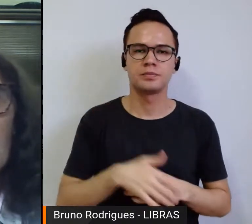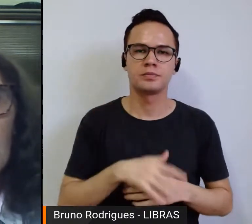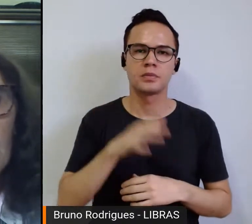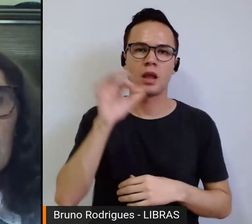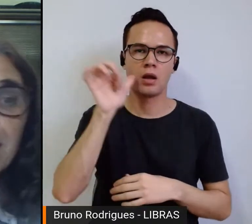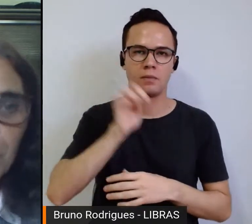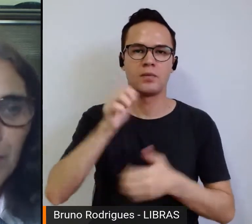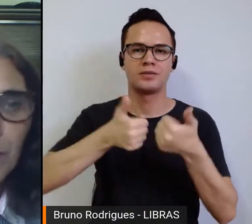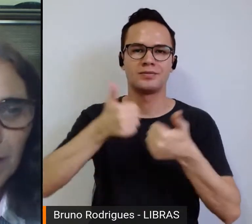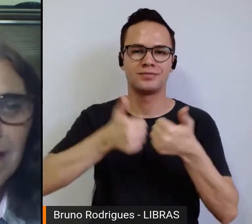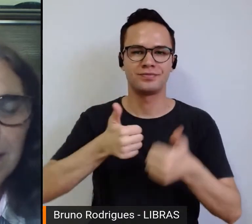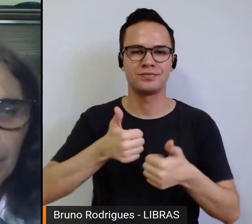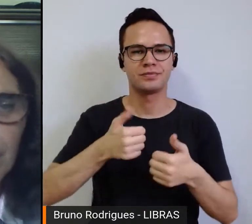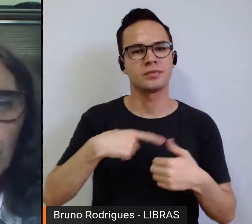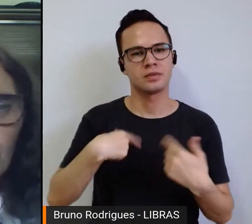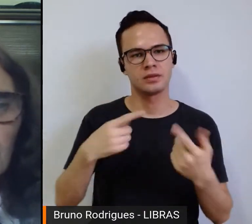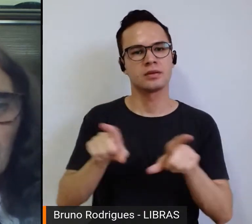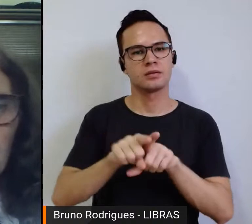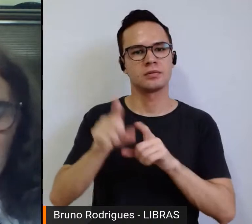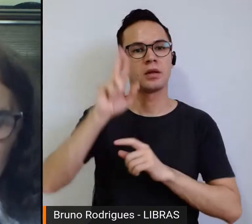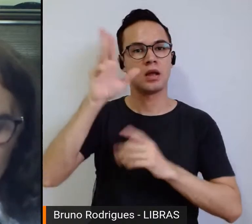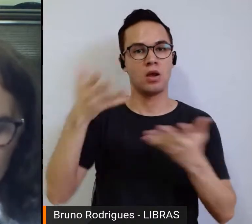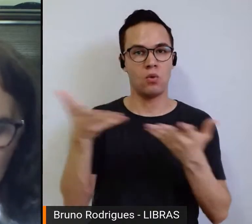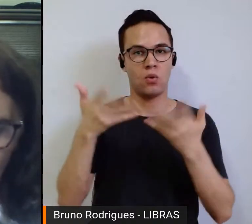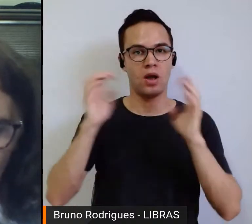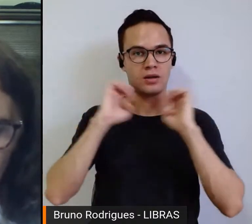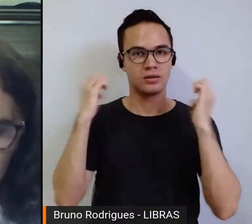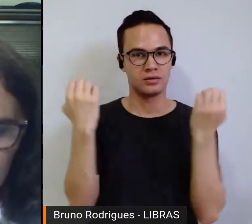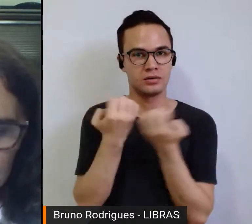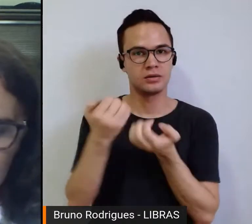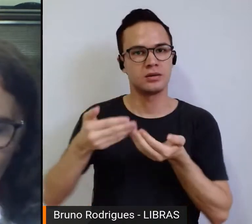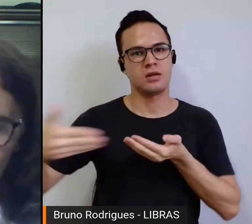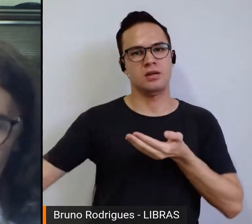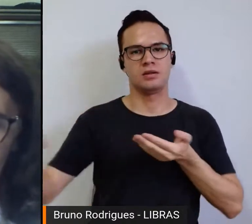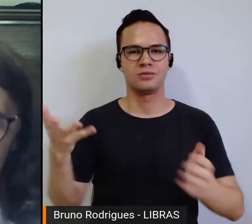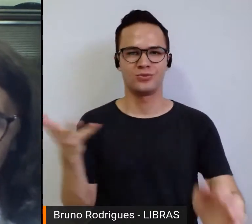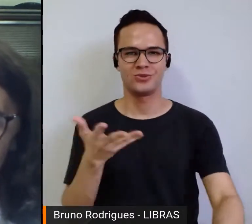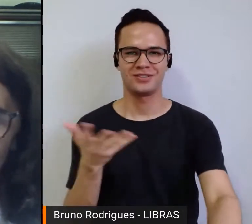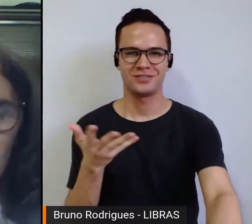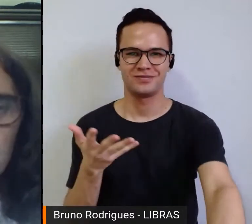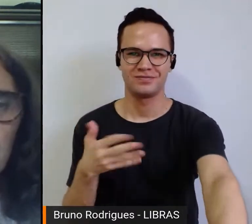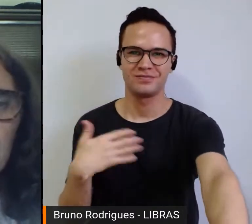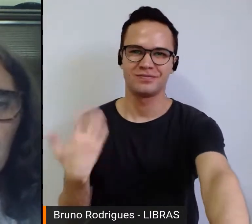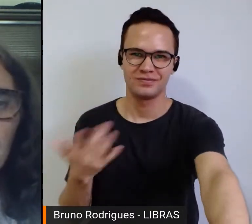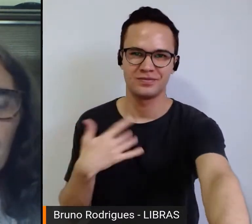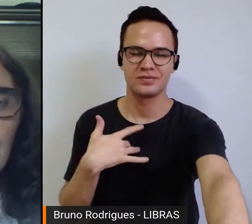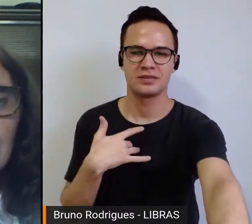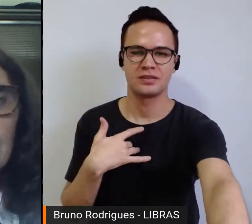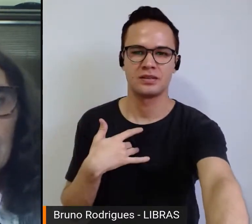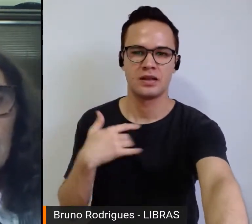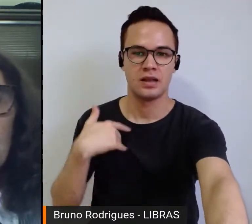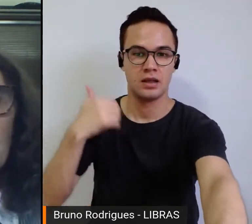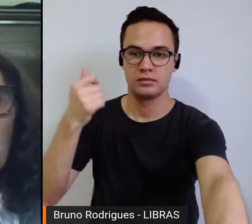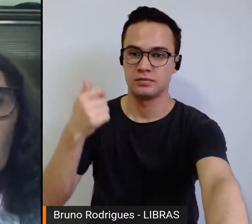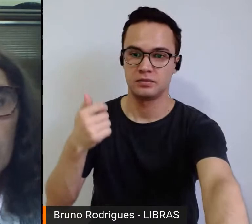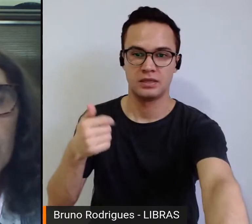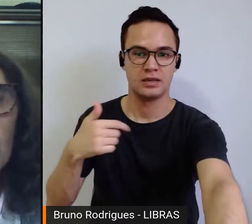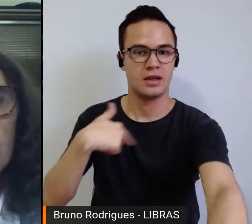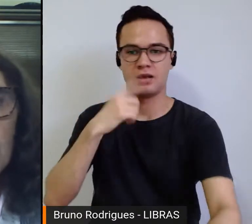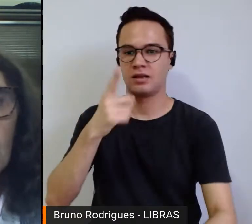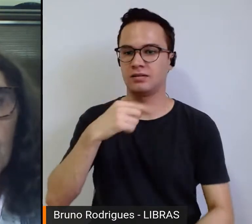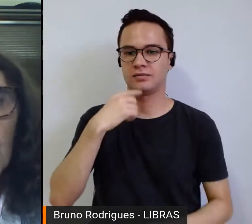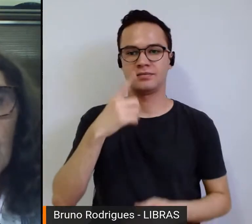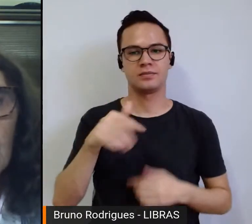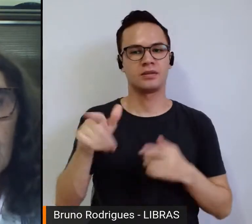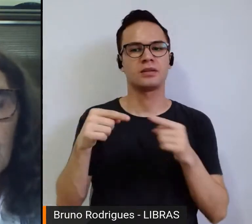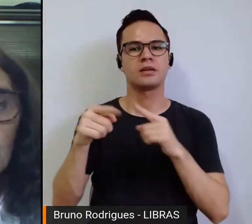e ser a curadora desse evento que ele inicia hoje. Então, não tem como explicar a alegria da maior